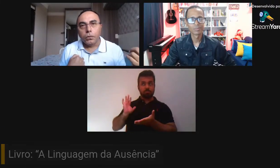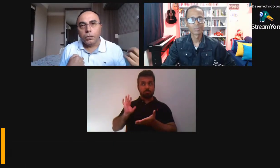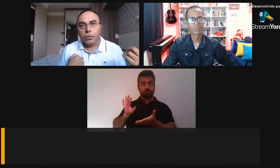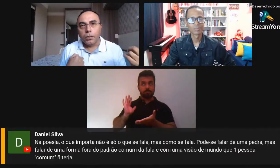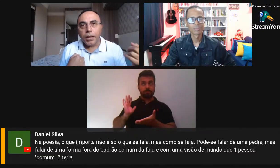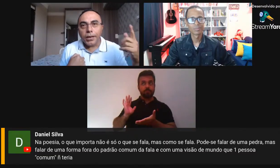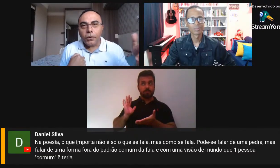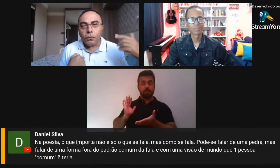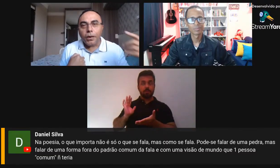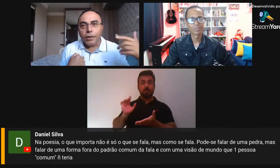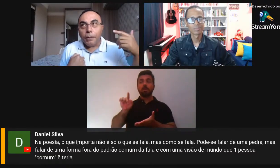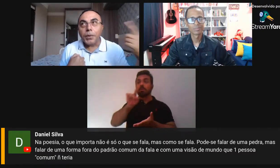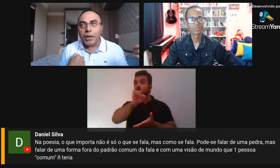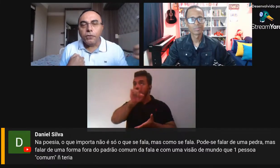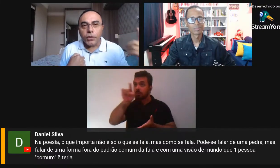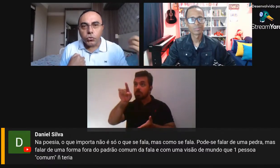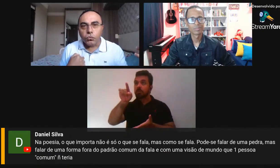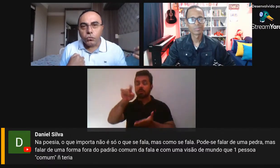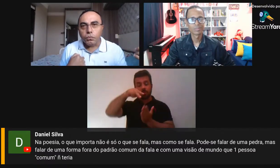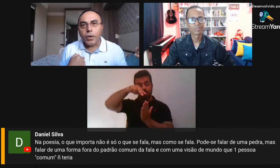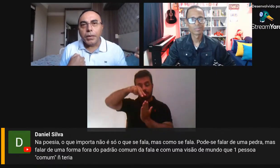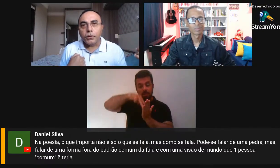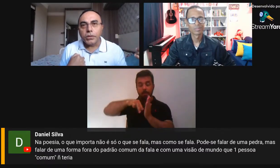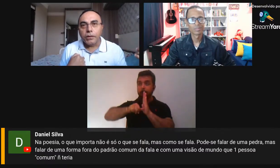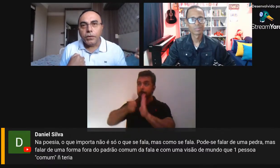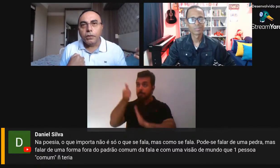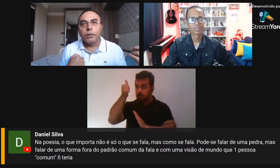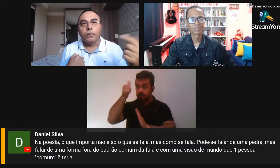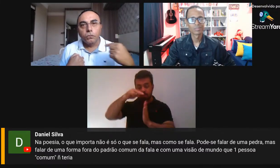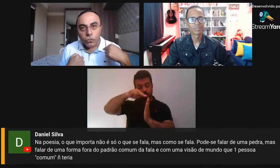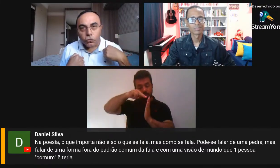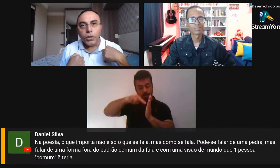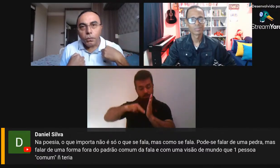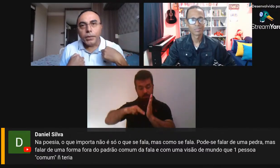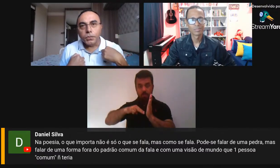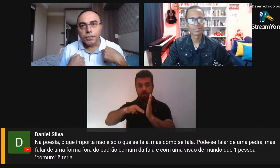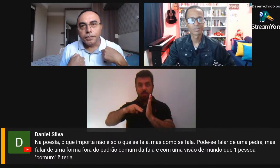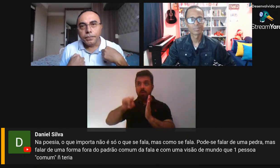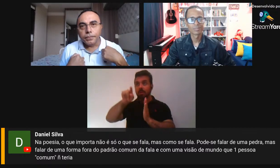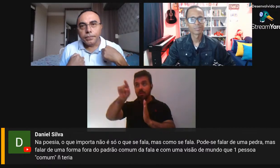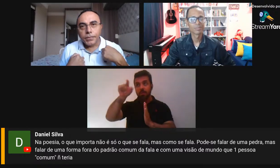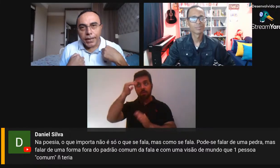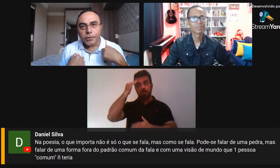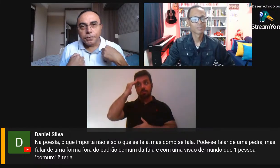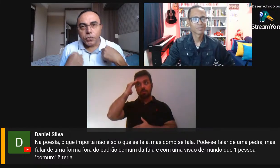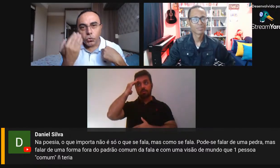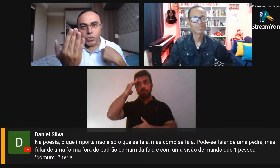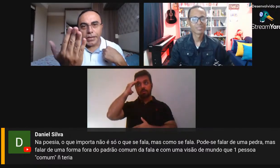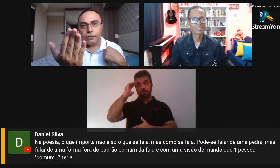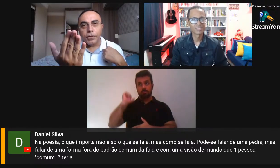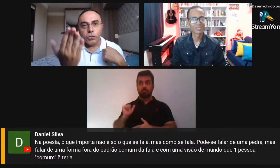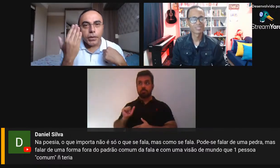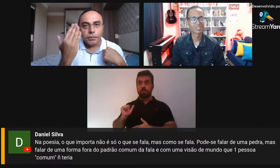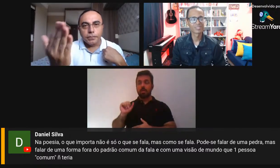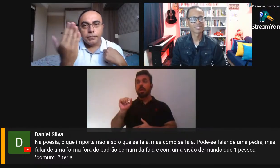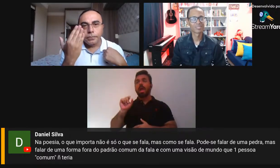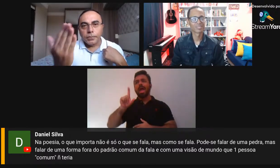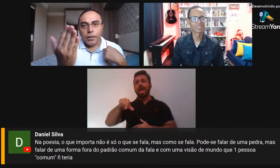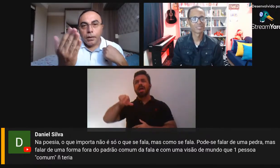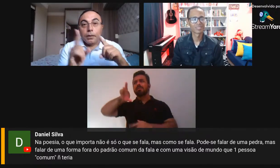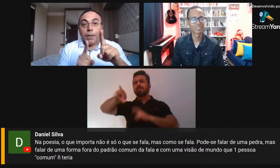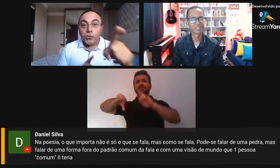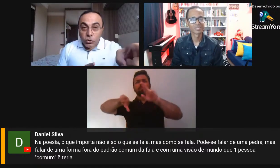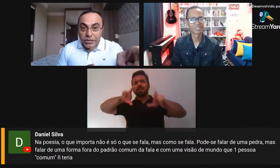leitor. Quem leu a primeira vez um poema que eu escrevi fui eu mesmo. Certo? Porque eu estou escrevendo, eu leio.